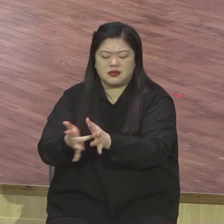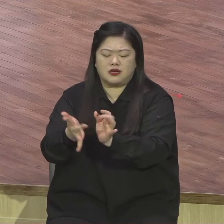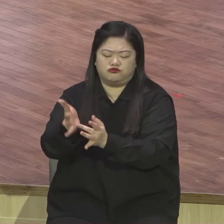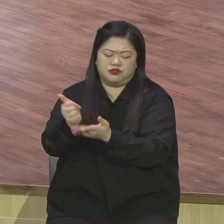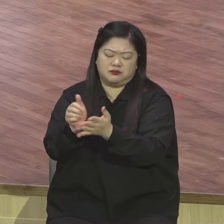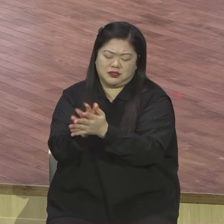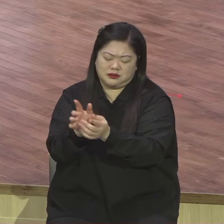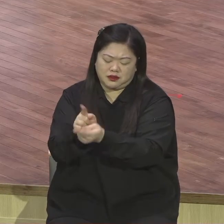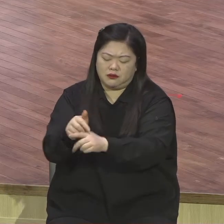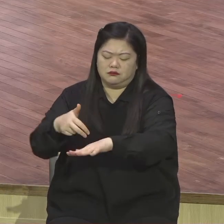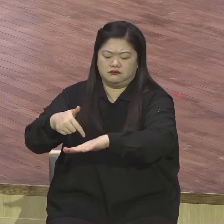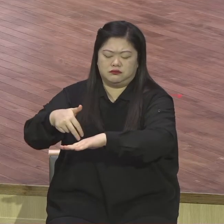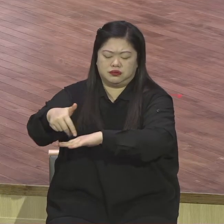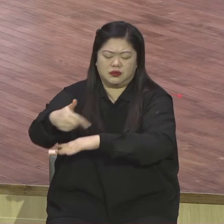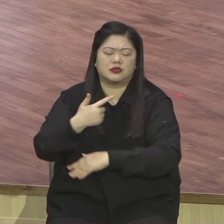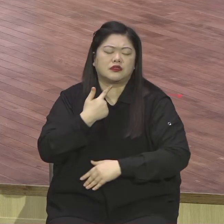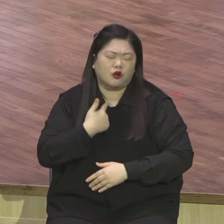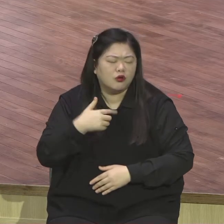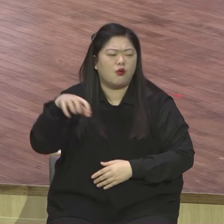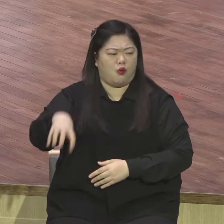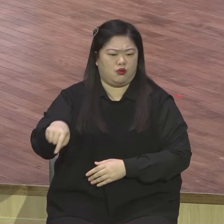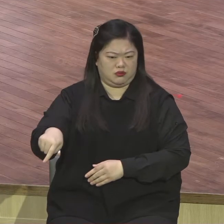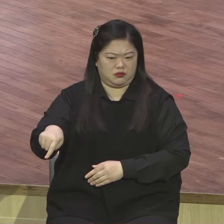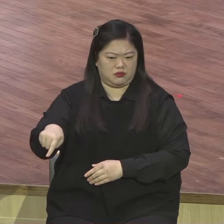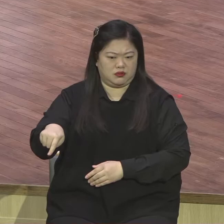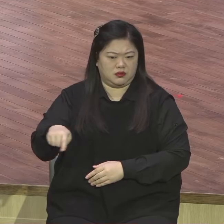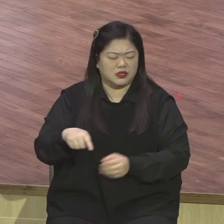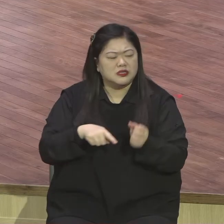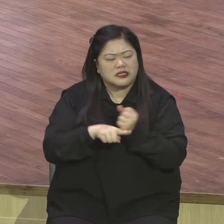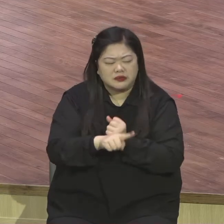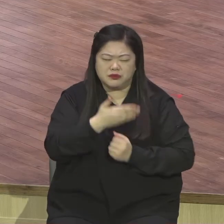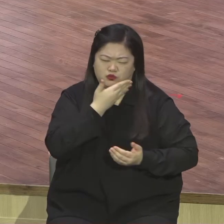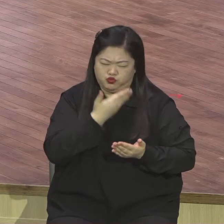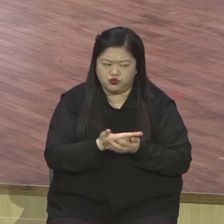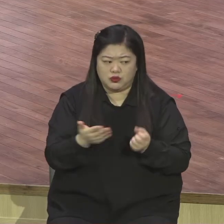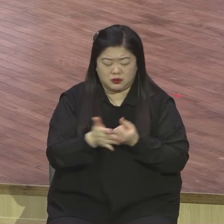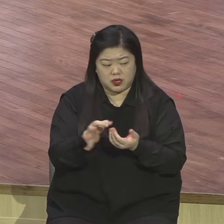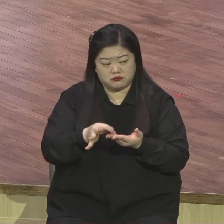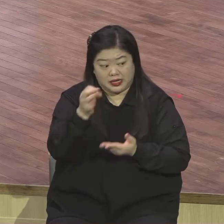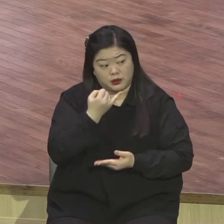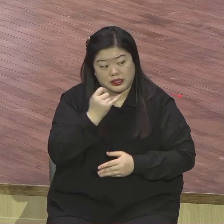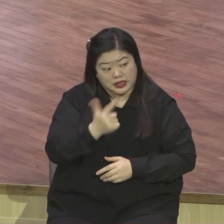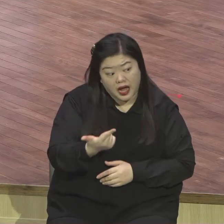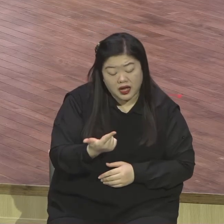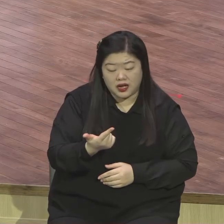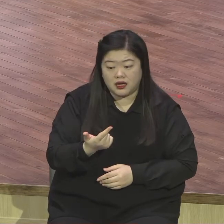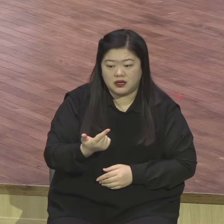그래서 아주 의미가 있지 않습니까? 이러니까 이 손님이